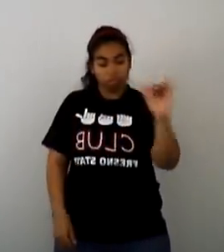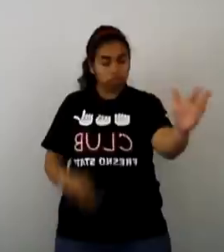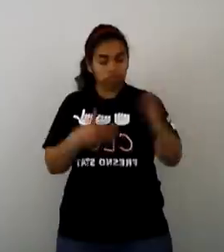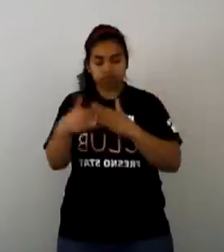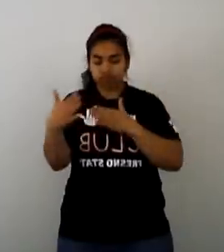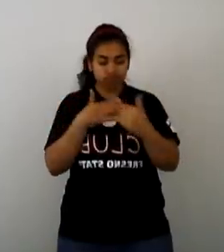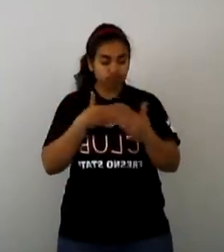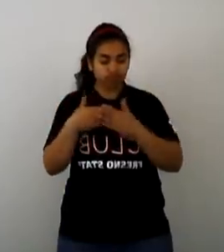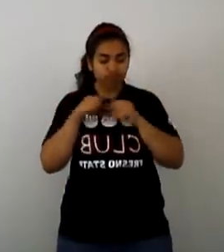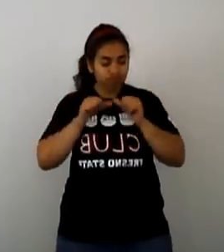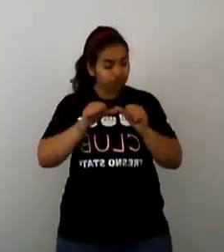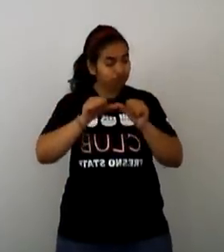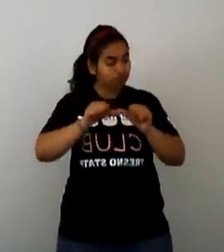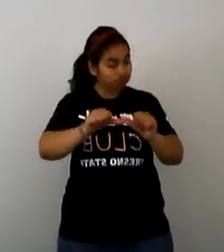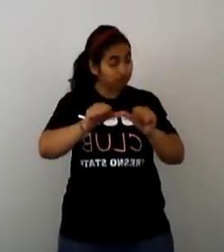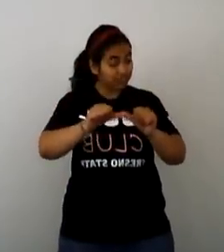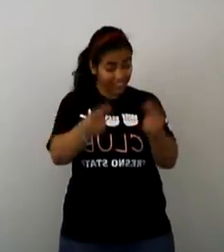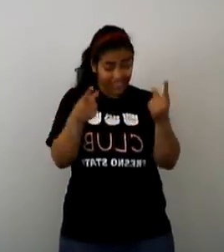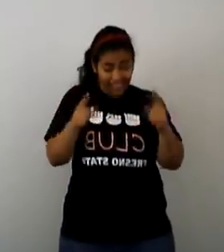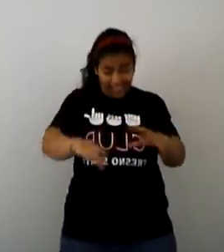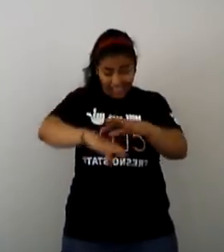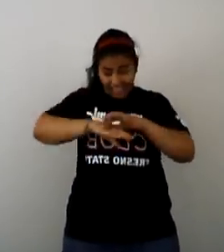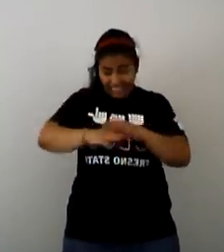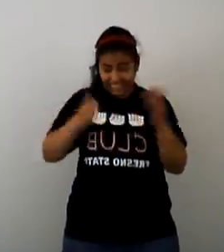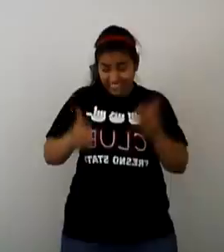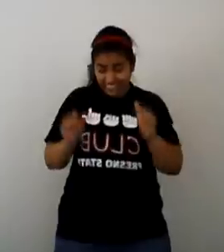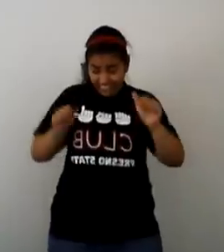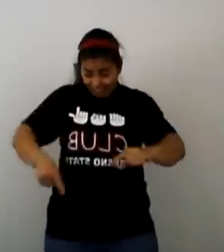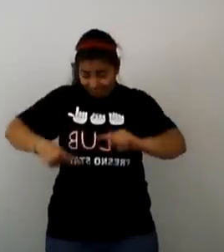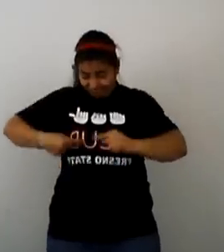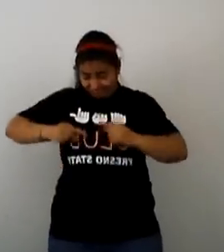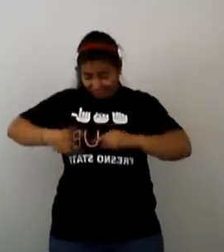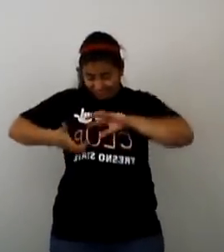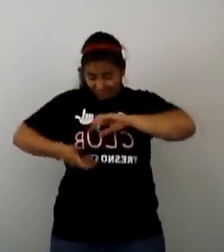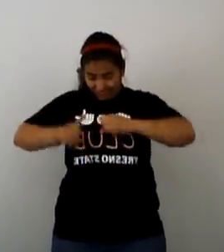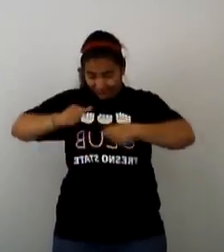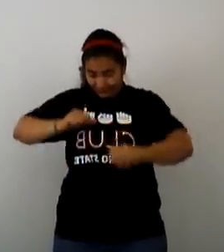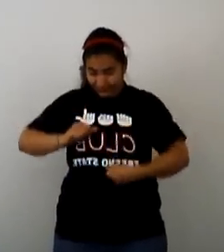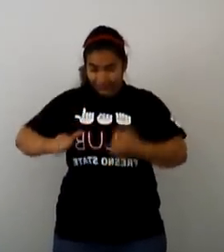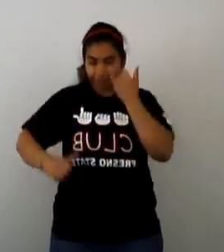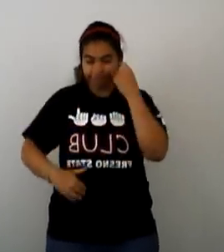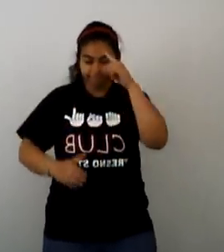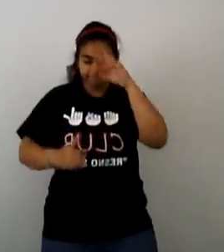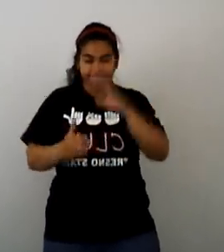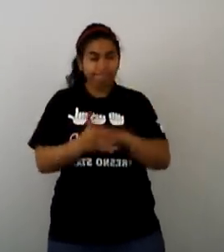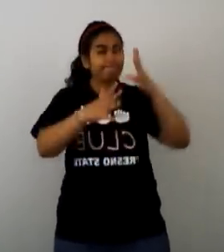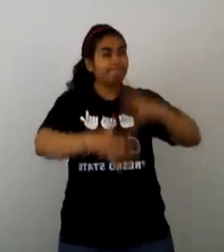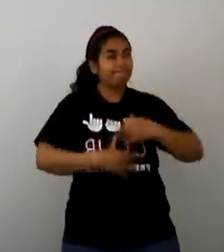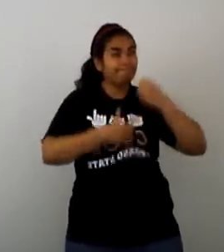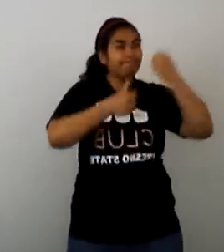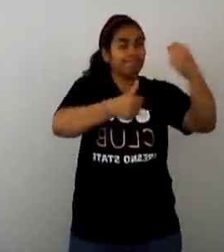En el mundo tendréis aflicciones Pero confiad en mí Porque yo vencido a otro